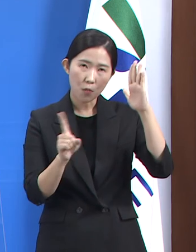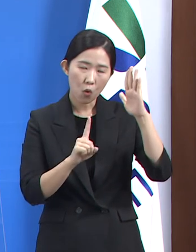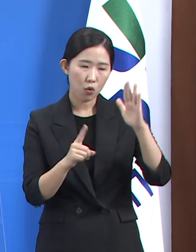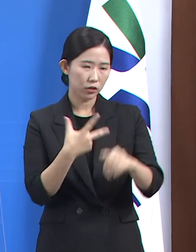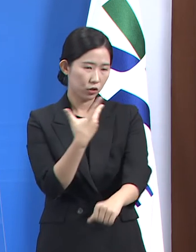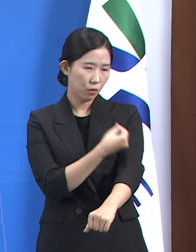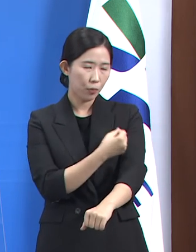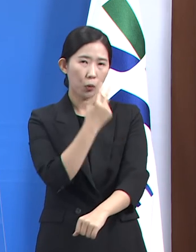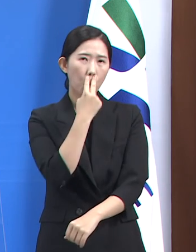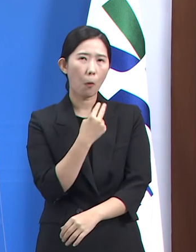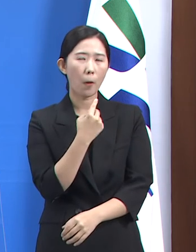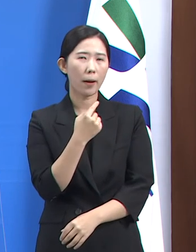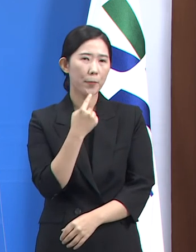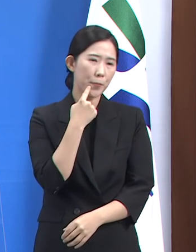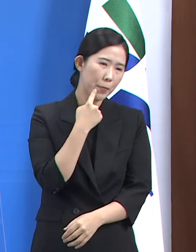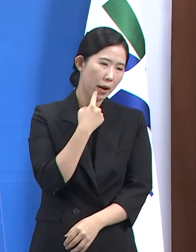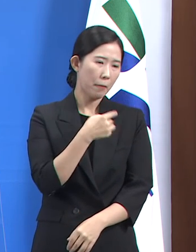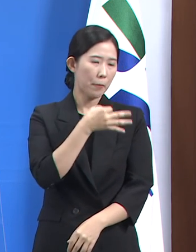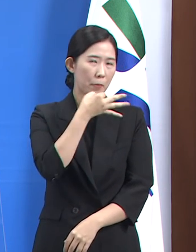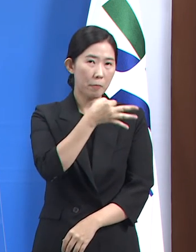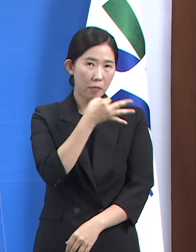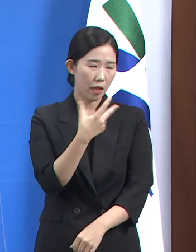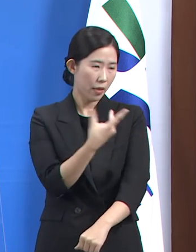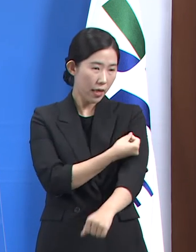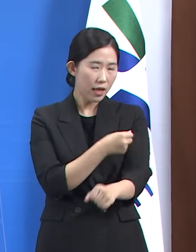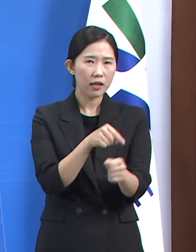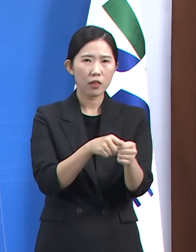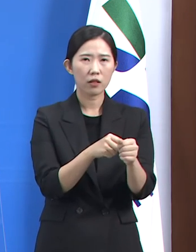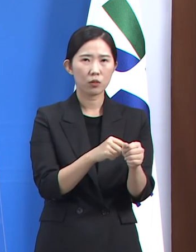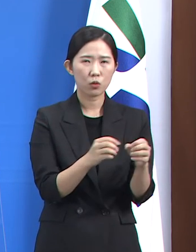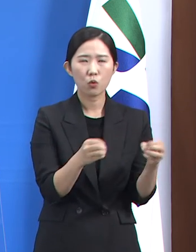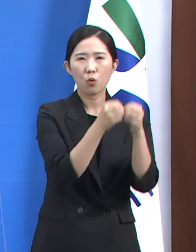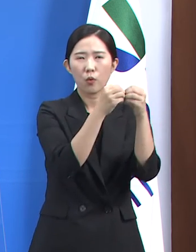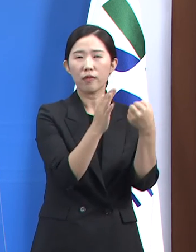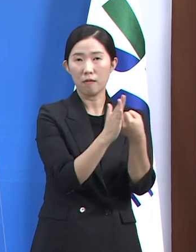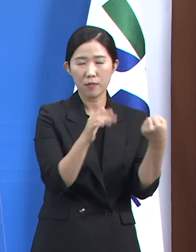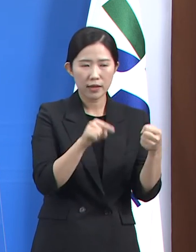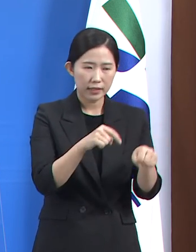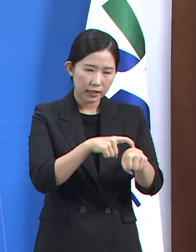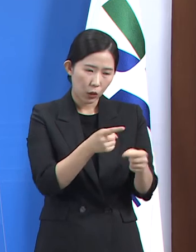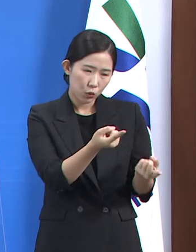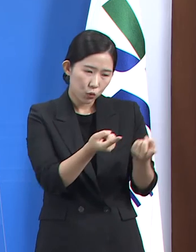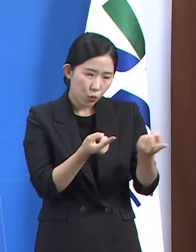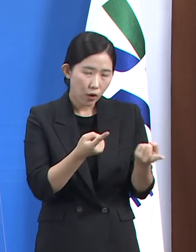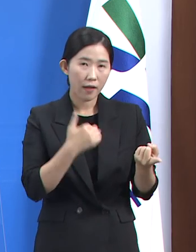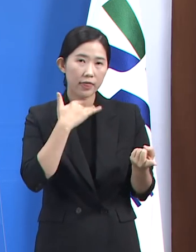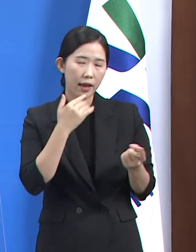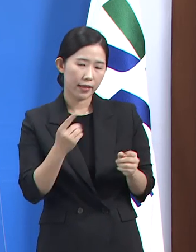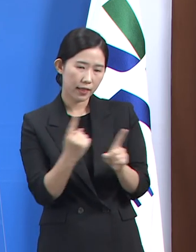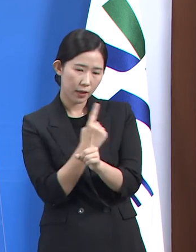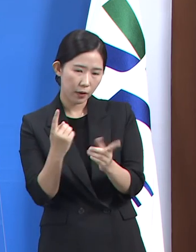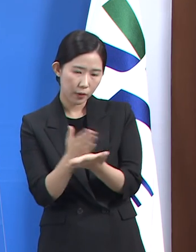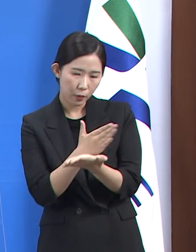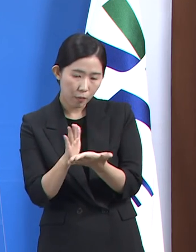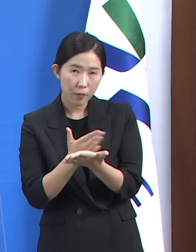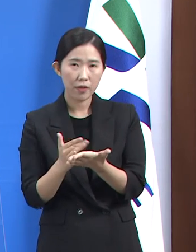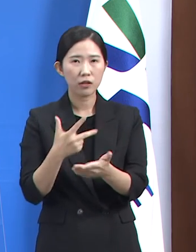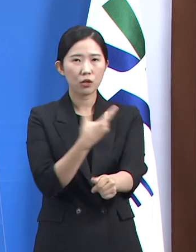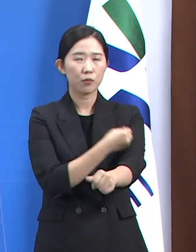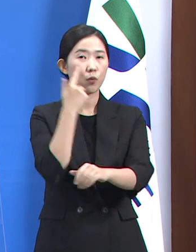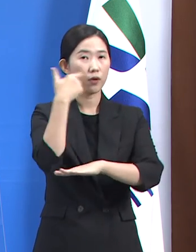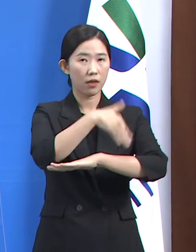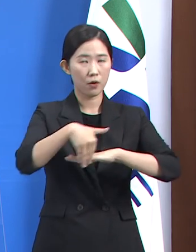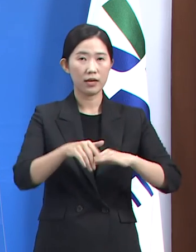시기, 학살 정병을 고려하여 연령별로 시기를 구분하여 예약 및 접종을 시행할 계획입니다. 먼저 10월